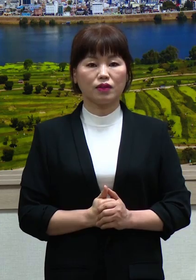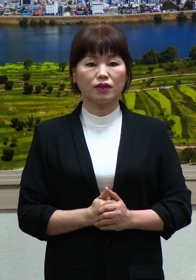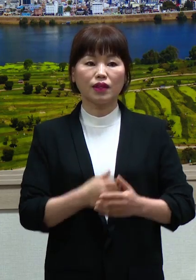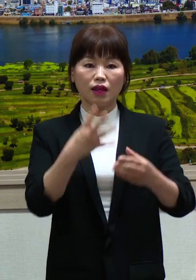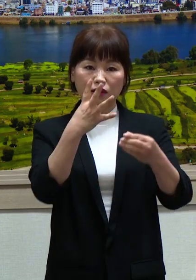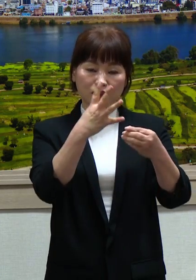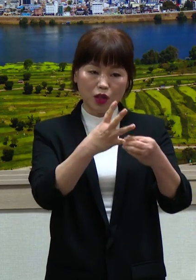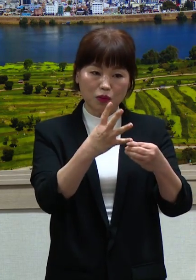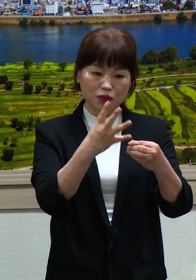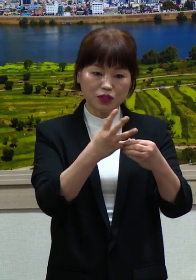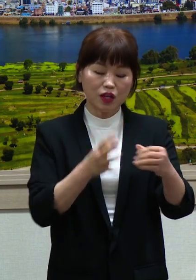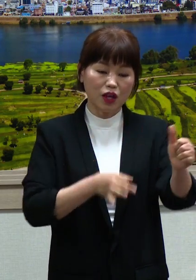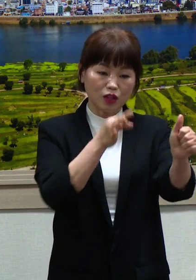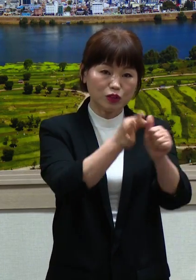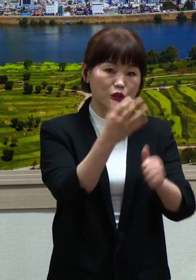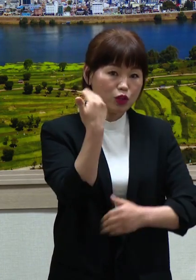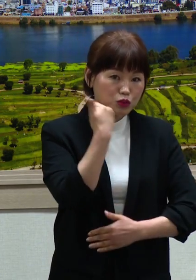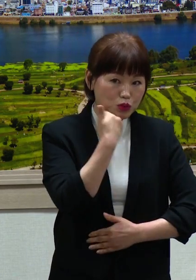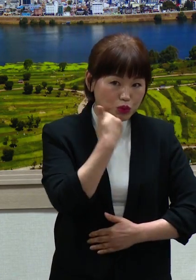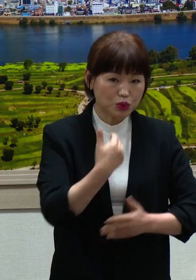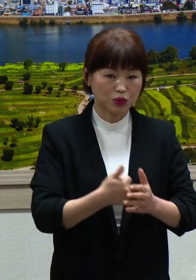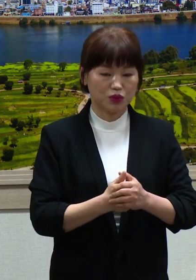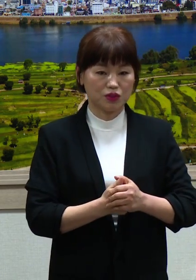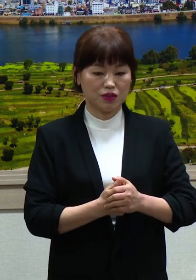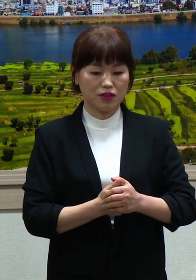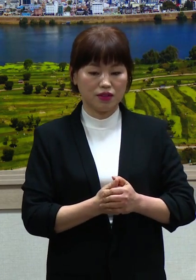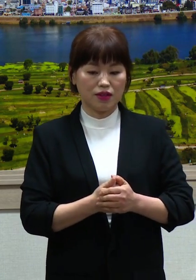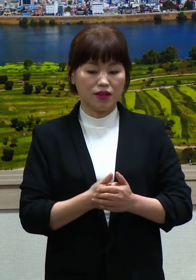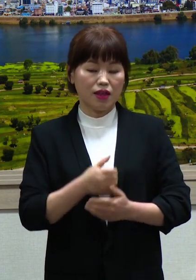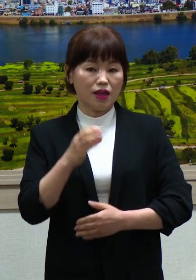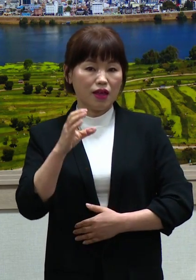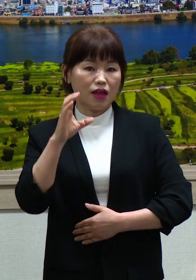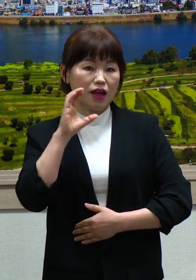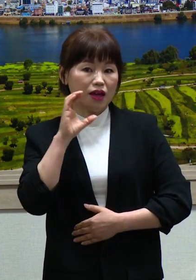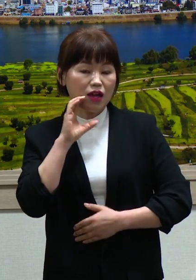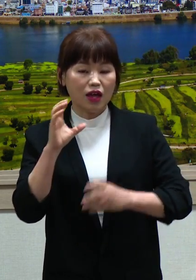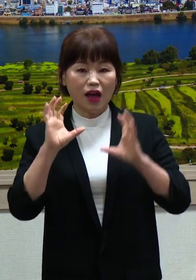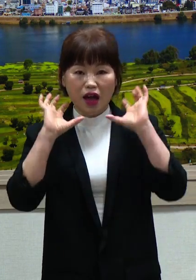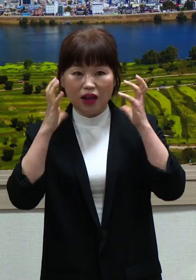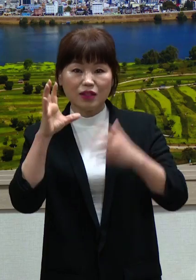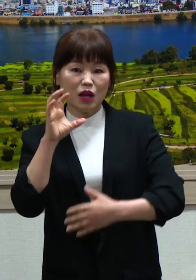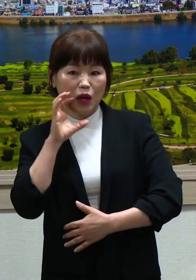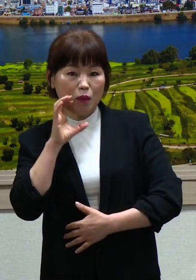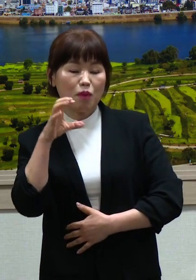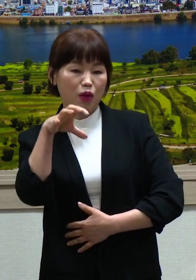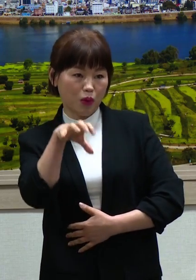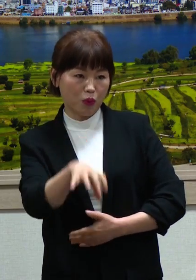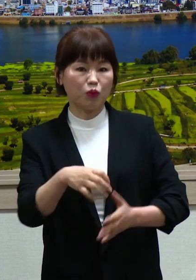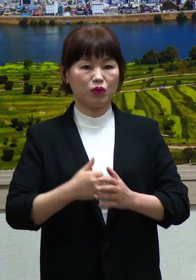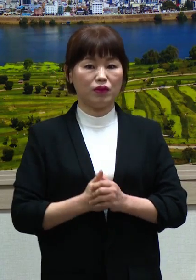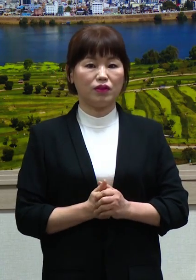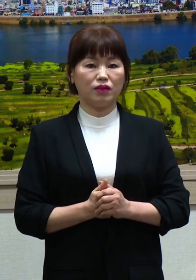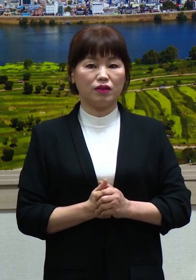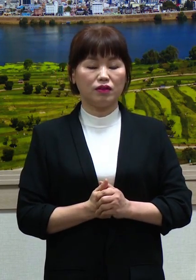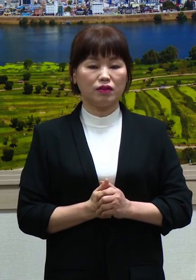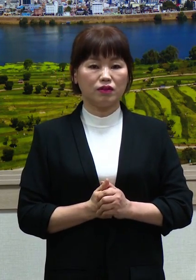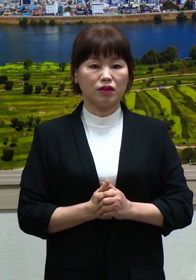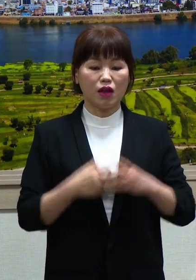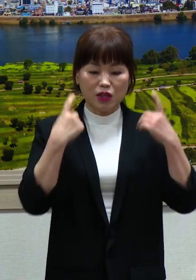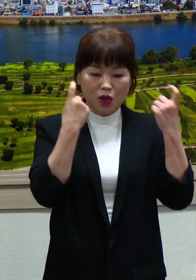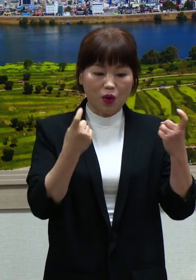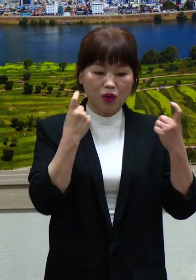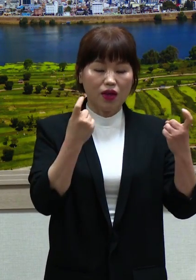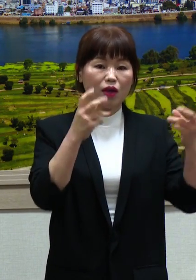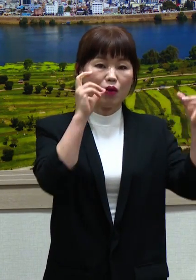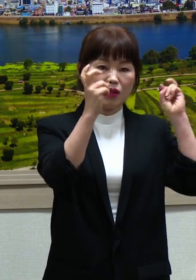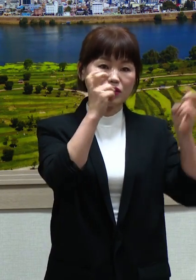번째는 관내 여행업과 키즈카페 등의 유원시설업에 대한 재난지원금입니다. 치즈카페 등